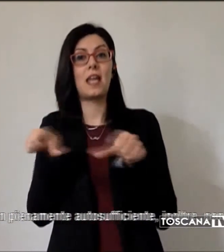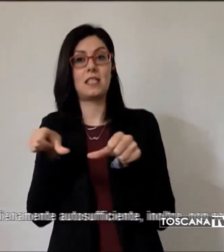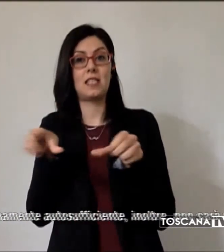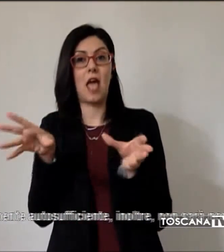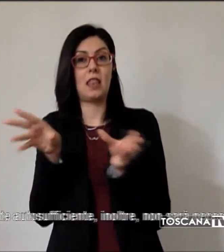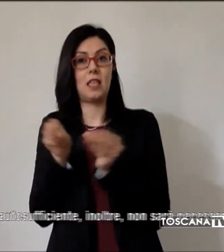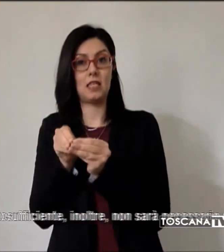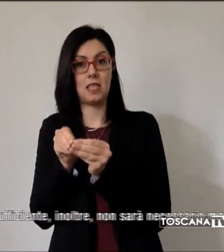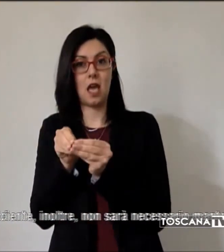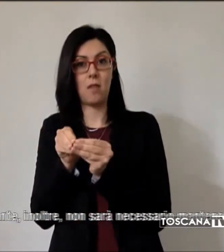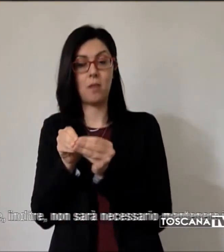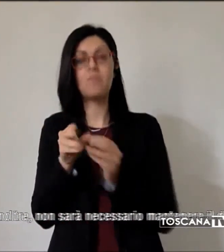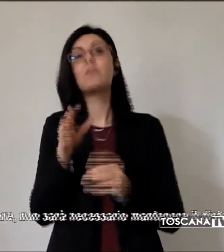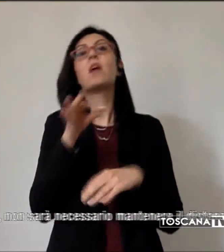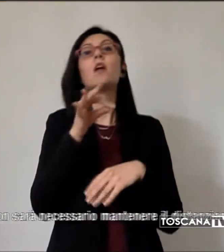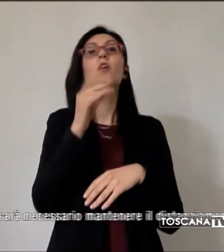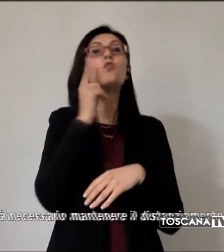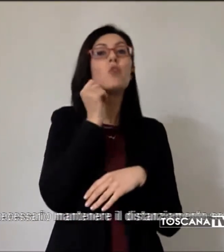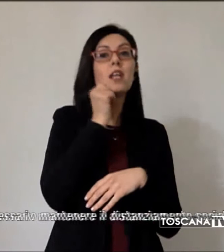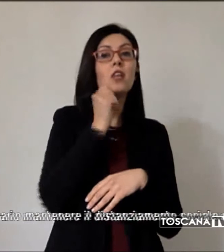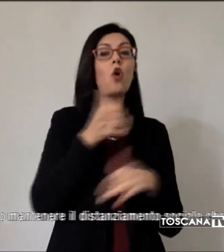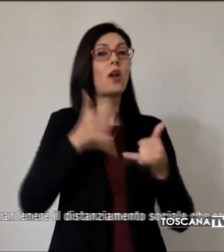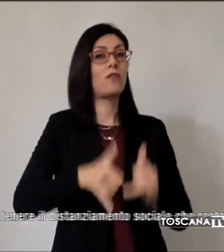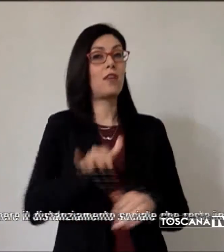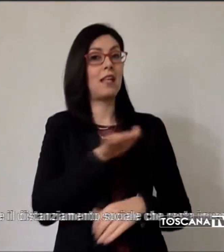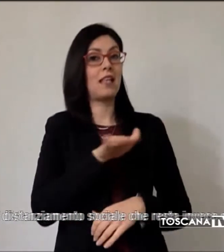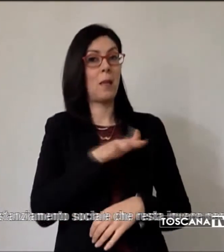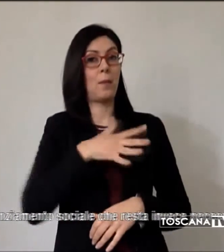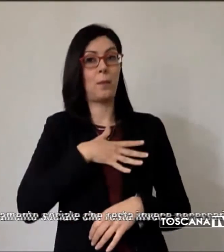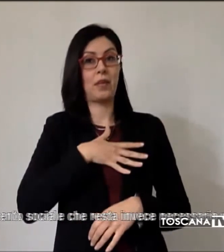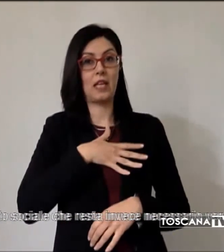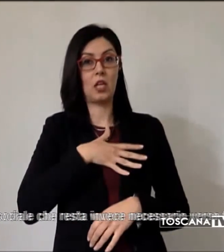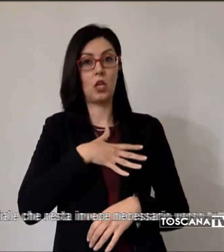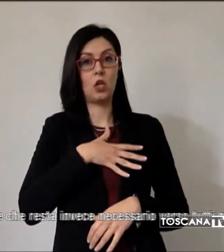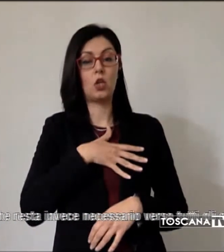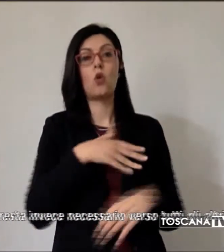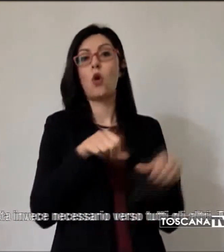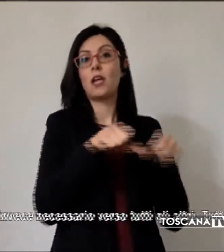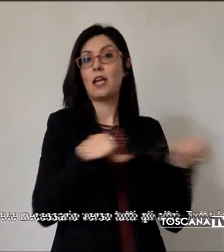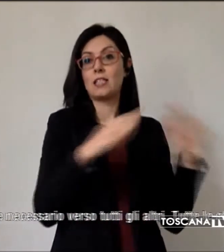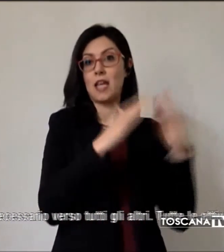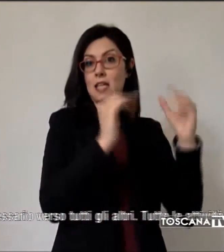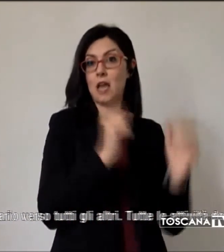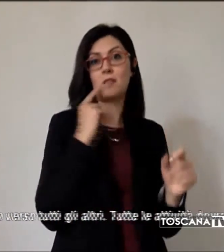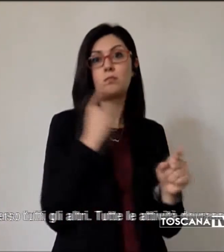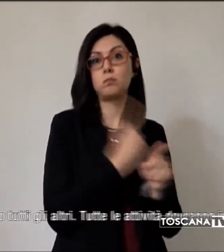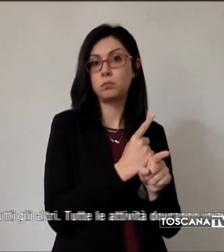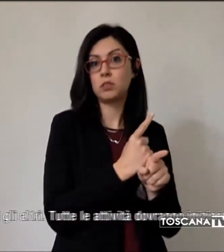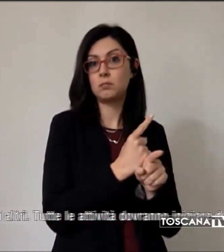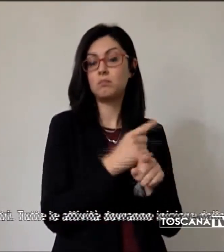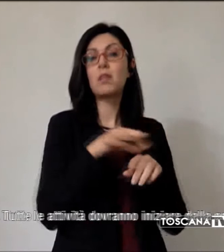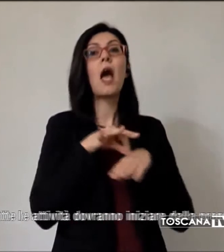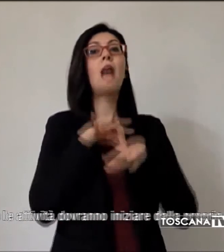genitori e figli minori residenti nella stessa abitazione, così come tra accompagnatore e